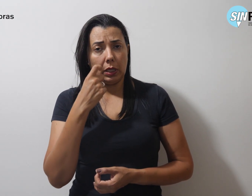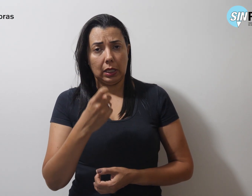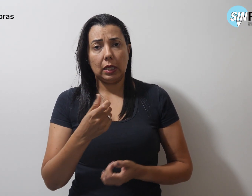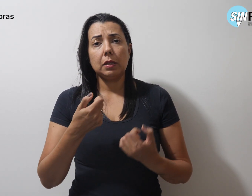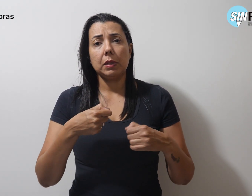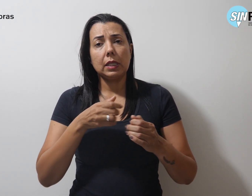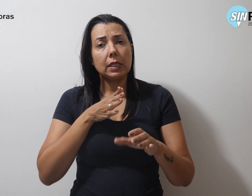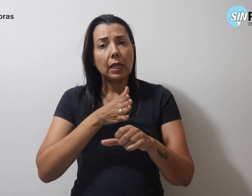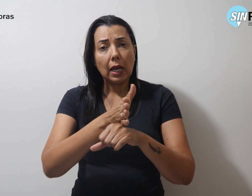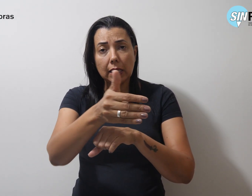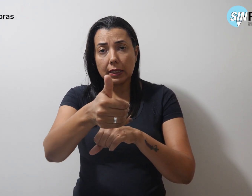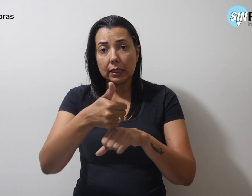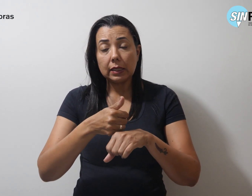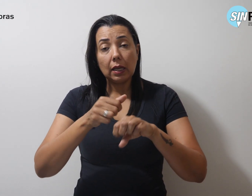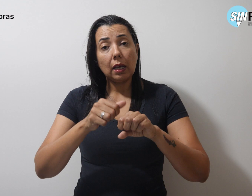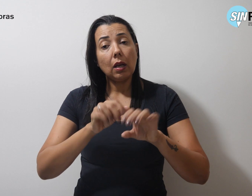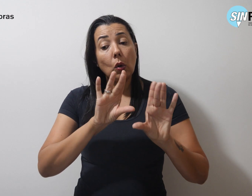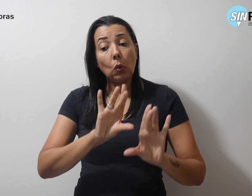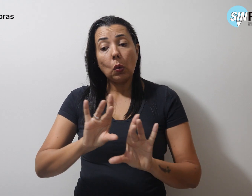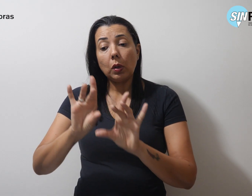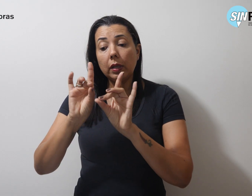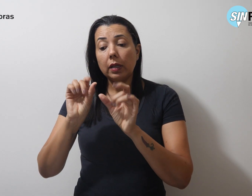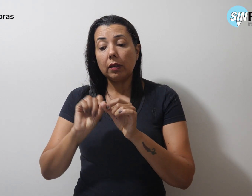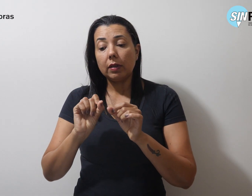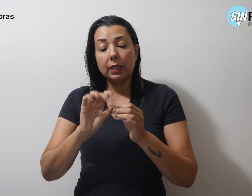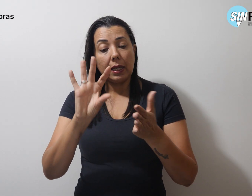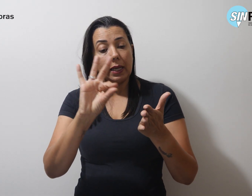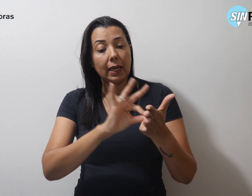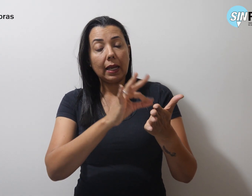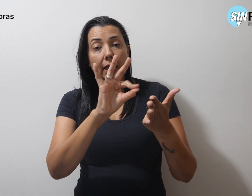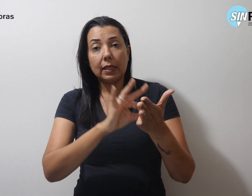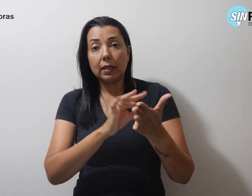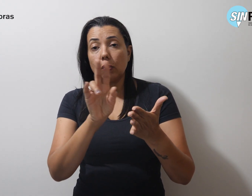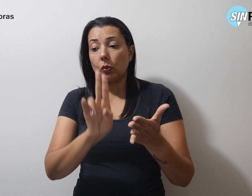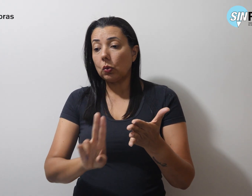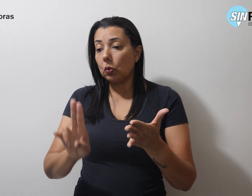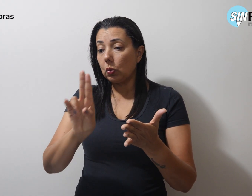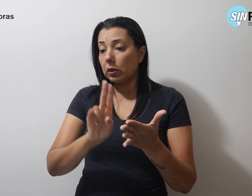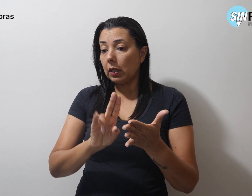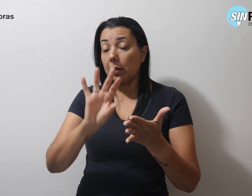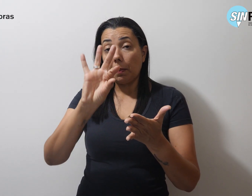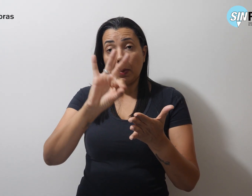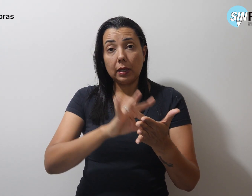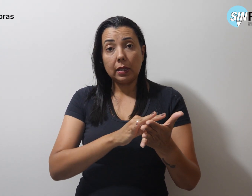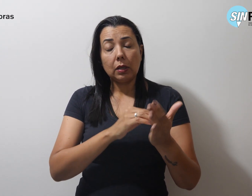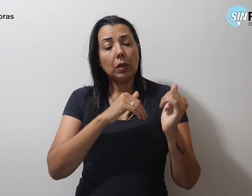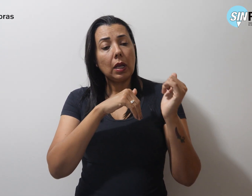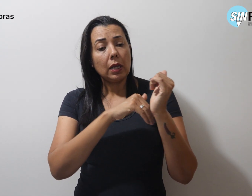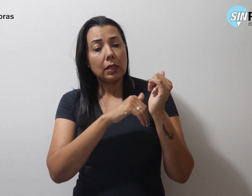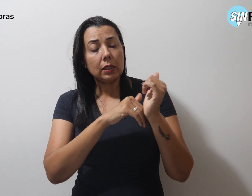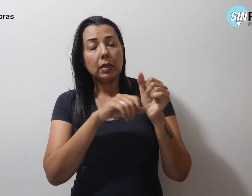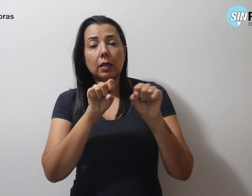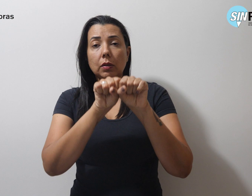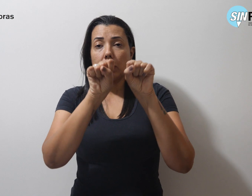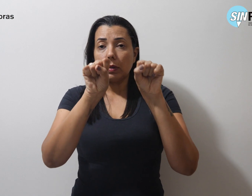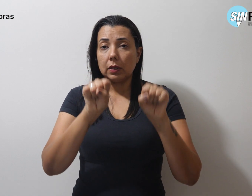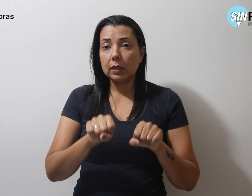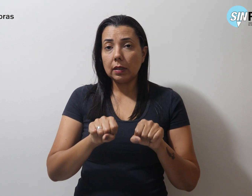acessar o link e realizar cadastro utilizando matrícula e senha do sistema eletrônico de